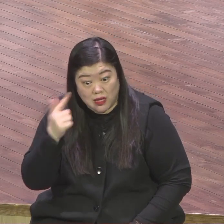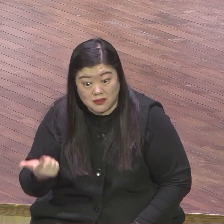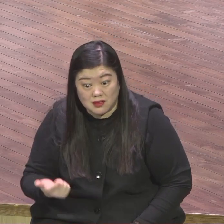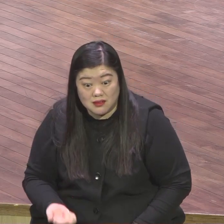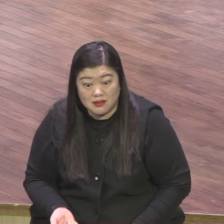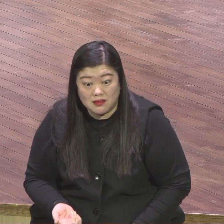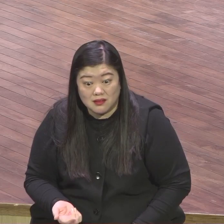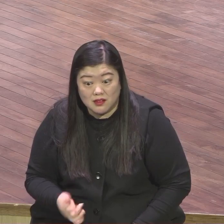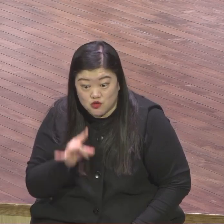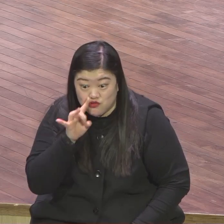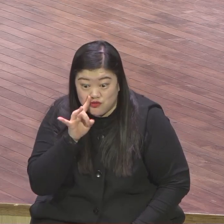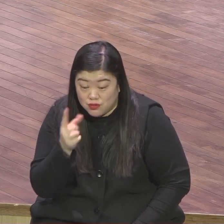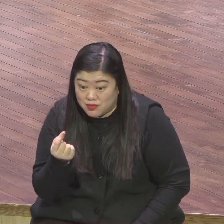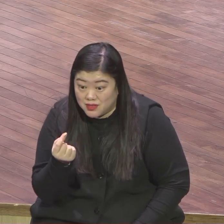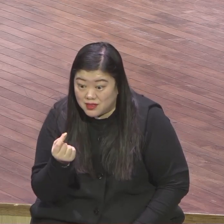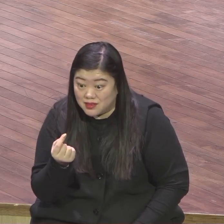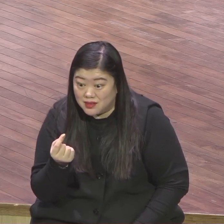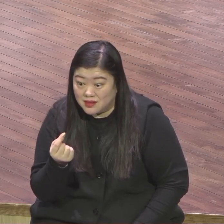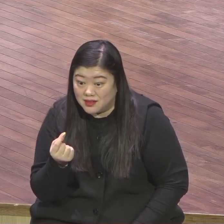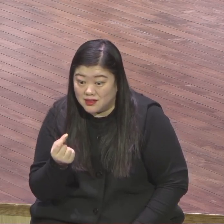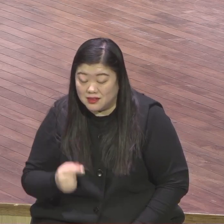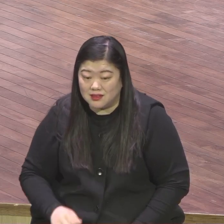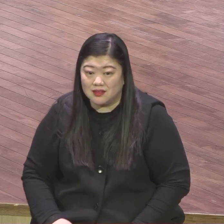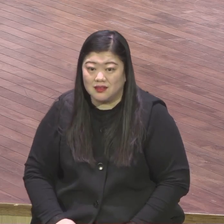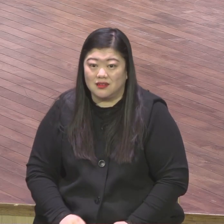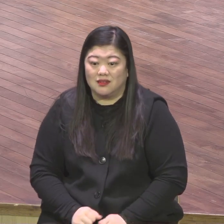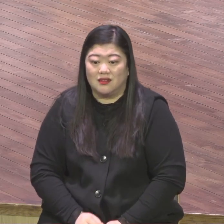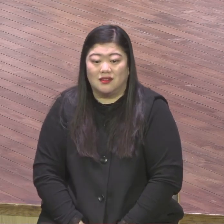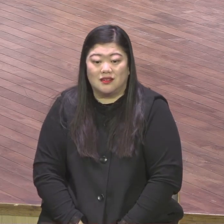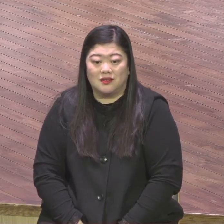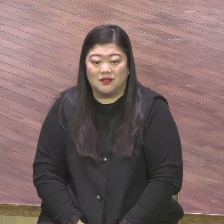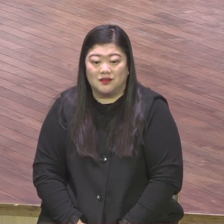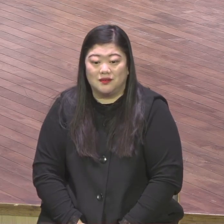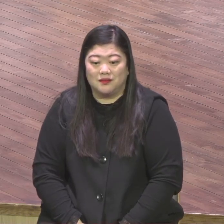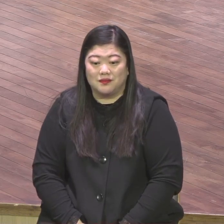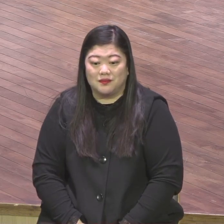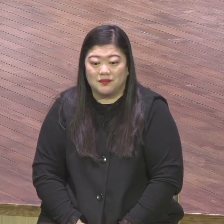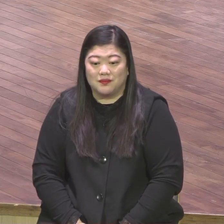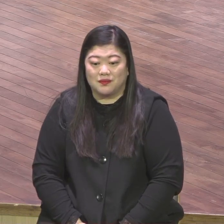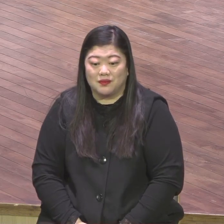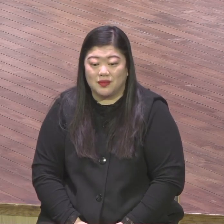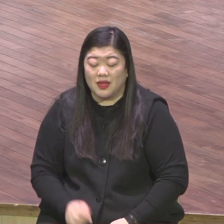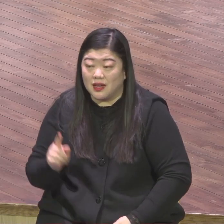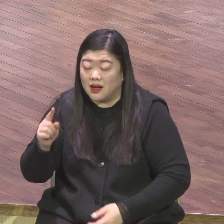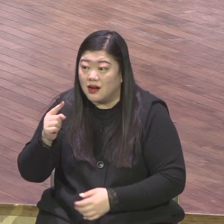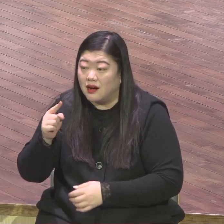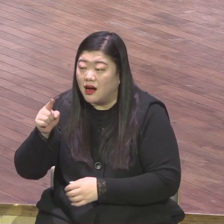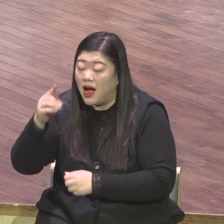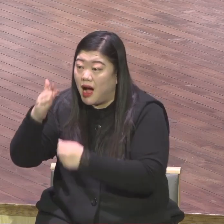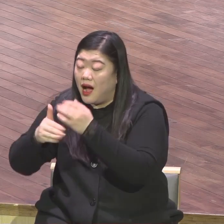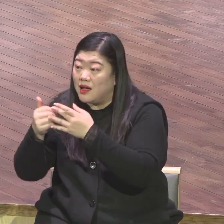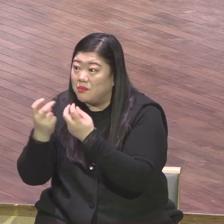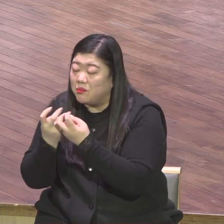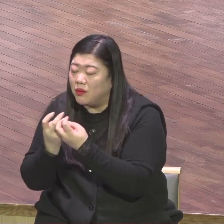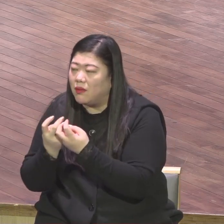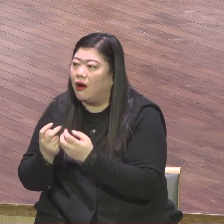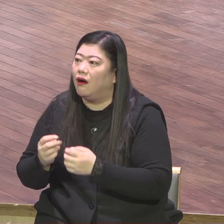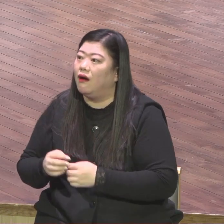한마디로 이거 무슨 말입니까 우리 수준을 뛰어넘어 초월적 축복이에요 이걸 받아야 됩니다